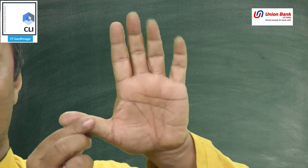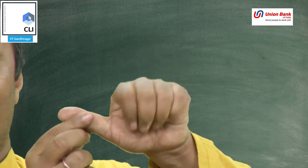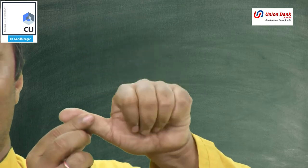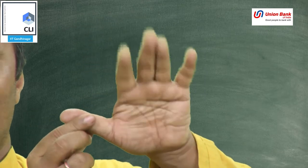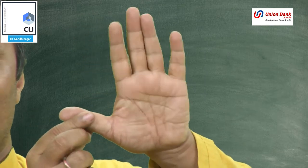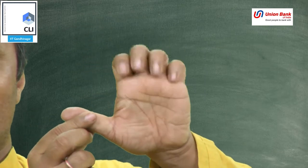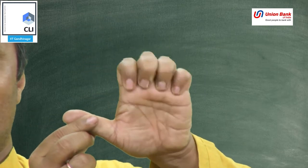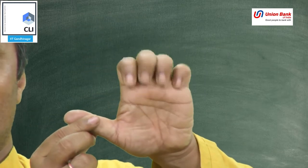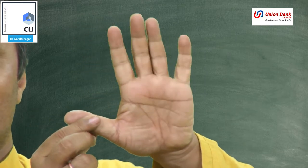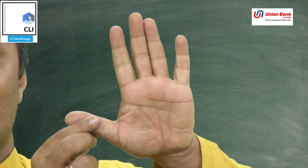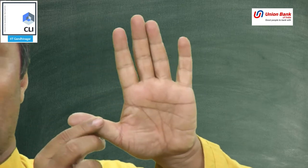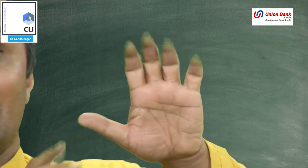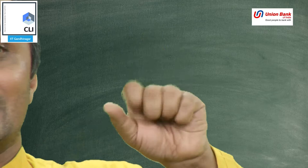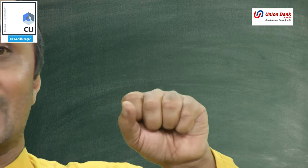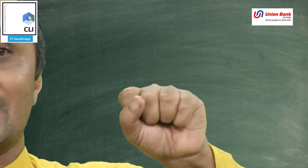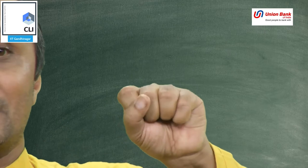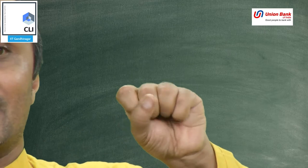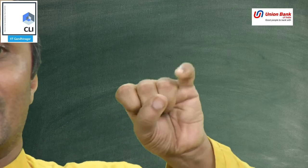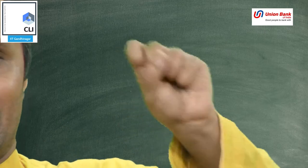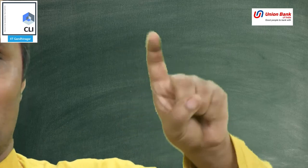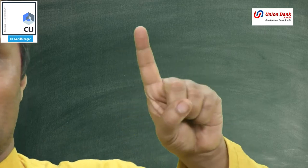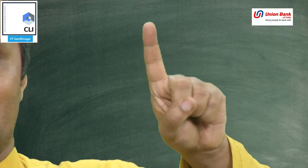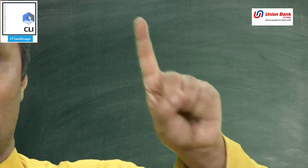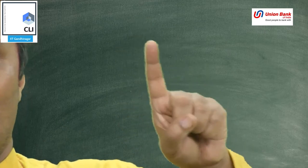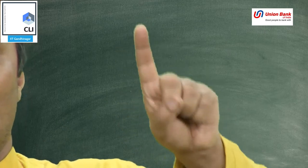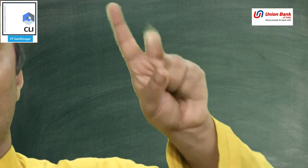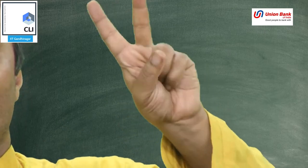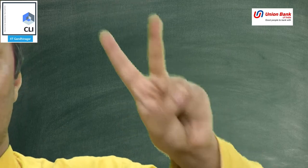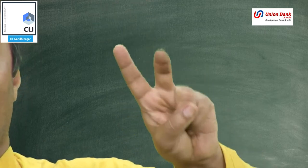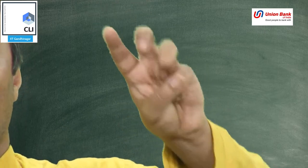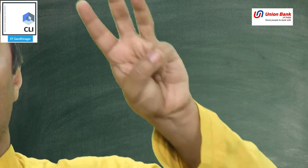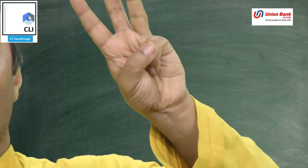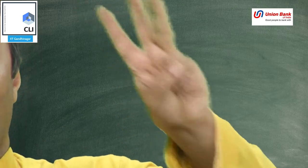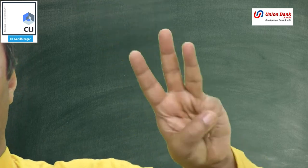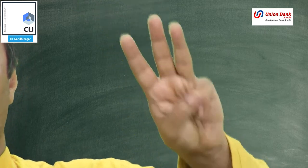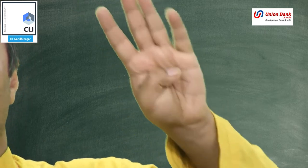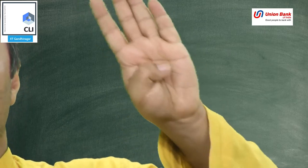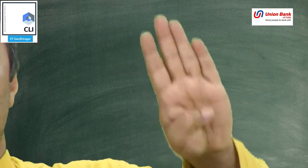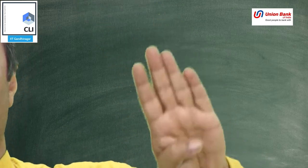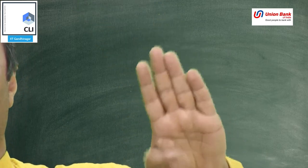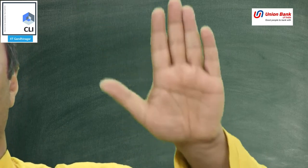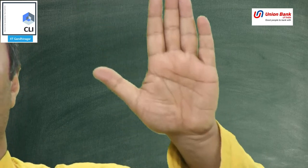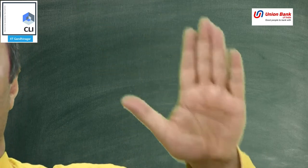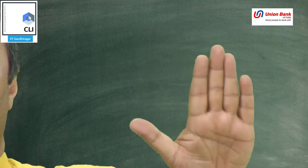दिया, तो फिर से 16, इस तरह से हमने देखा, एक उंगली के साथ 2, 4, 8, 16, 32,